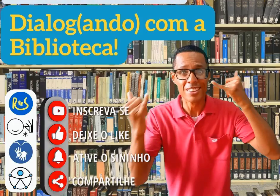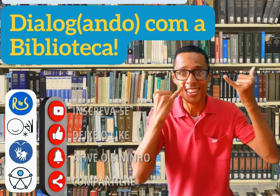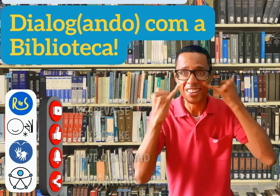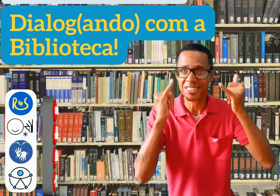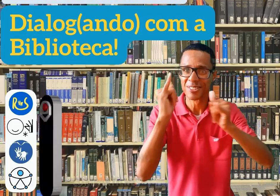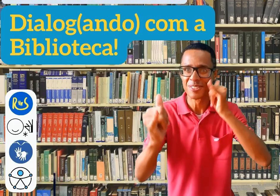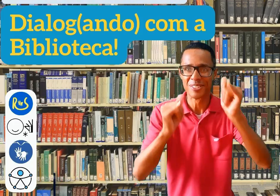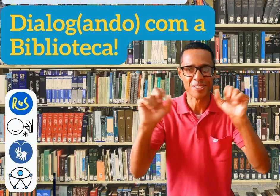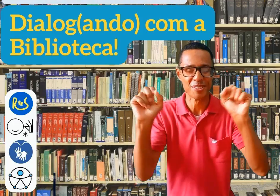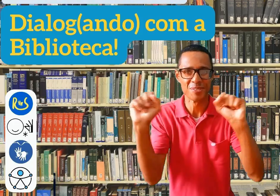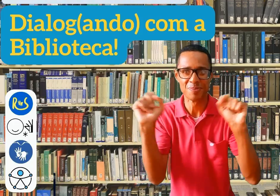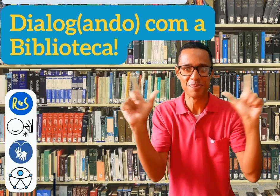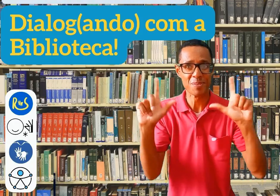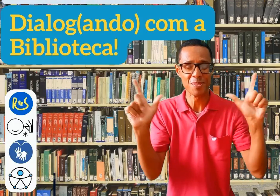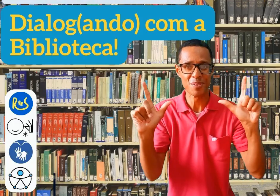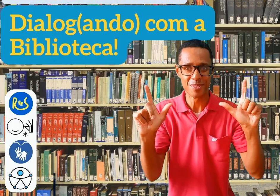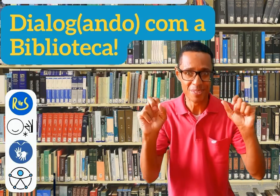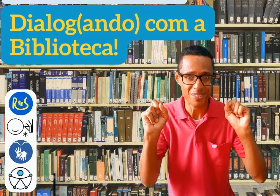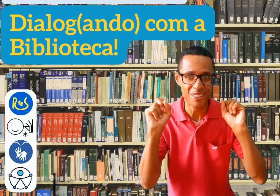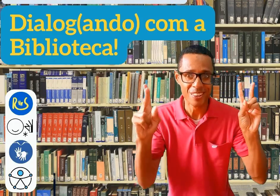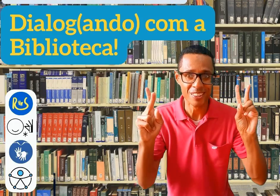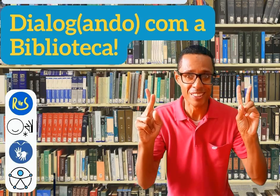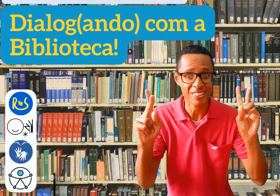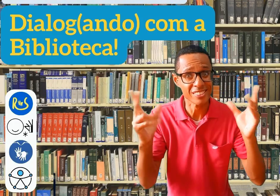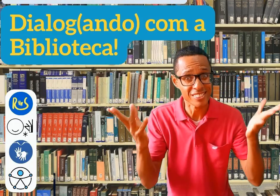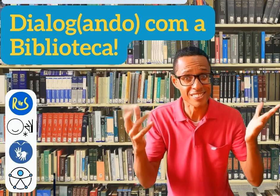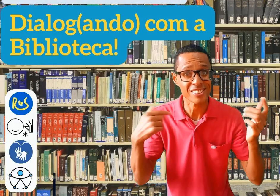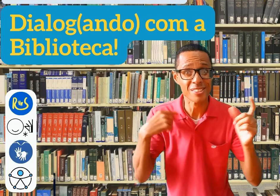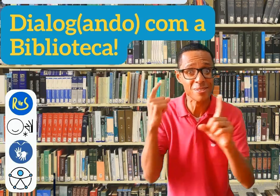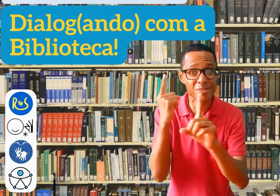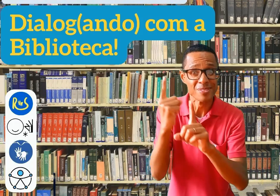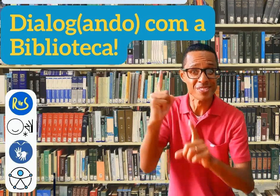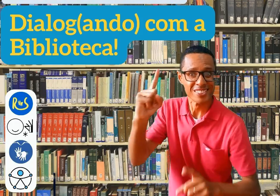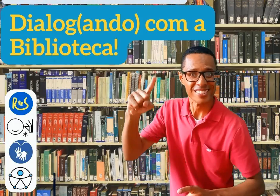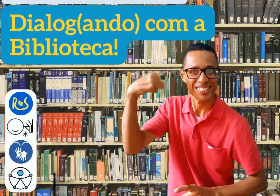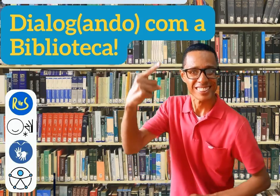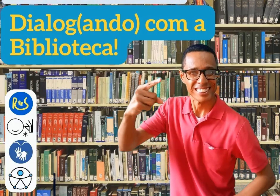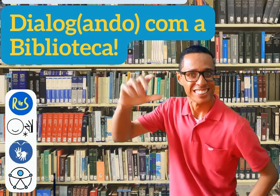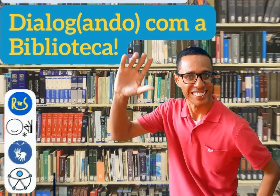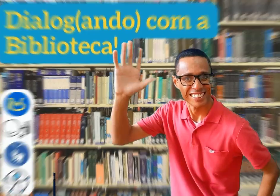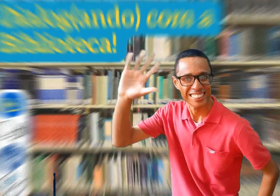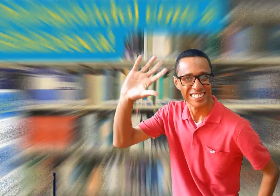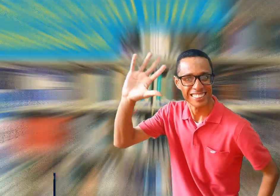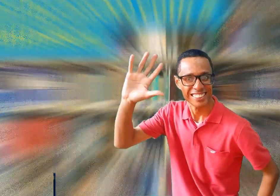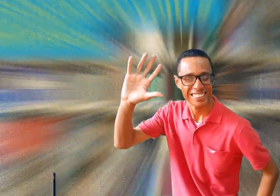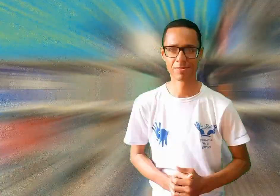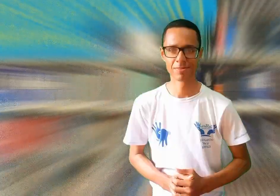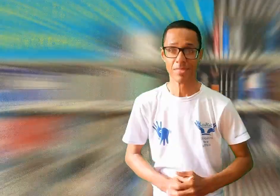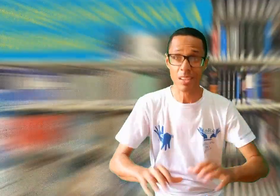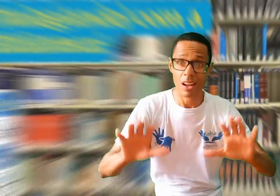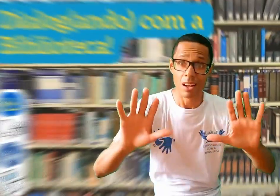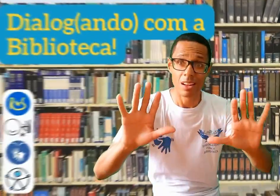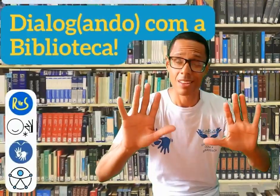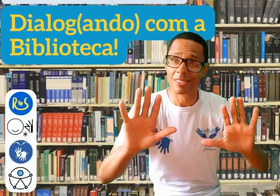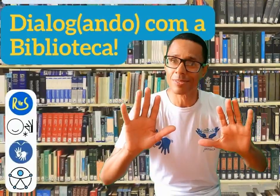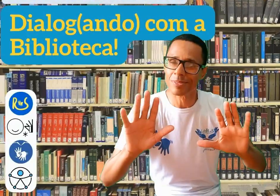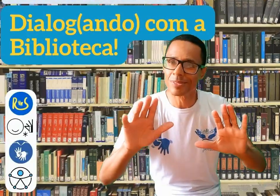sininho de notificações para não perder nada. Esperamos você! Ah, só mais um